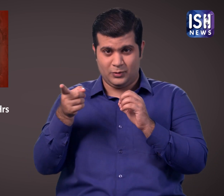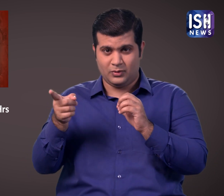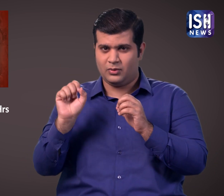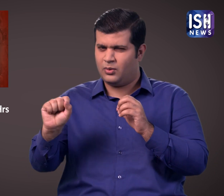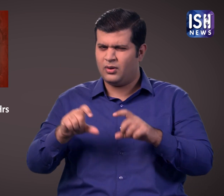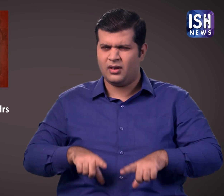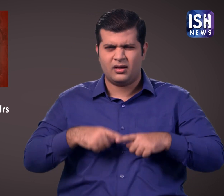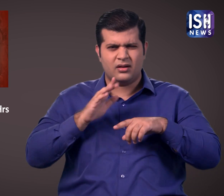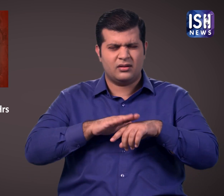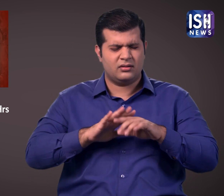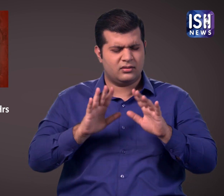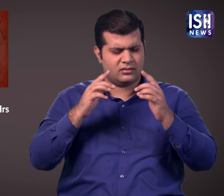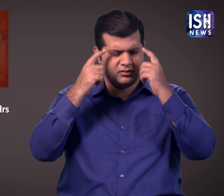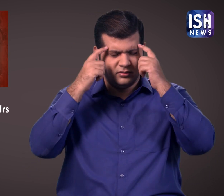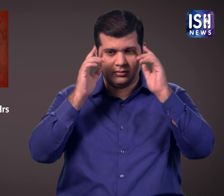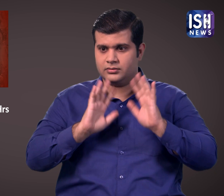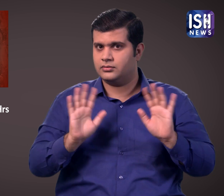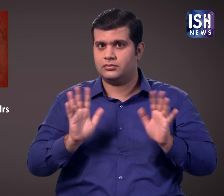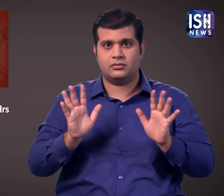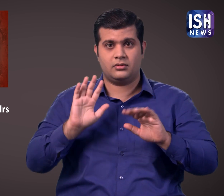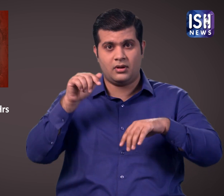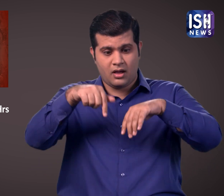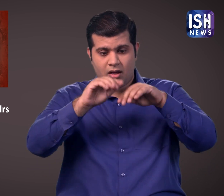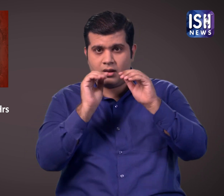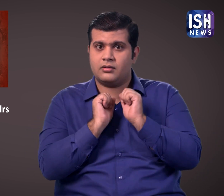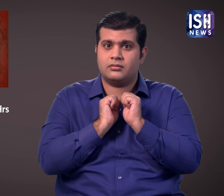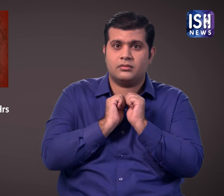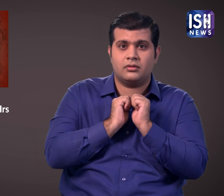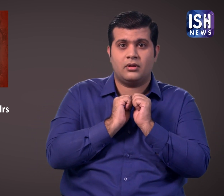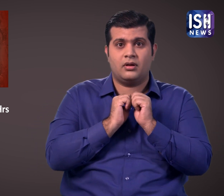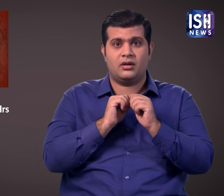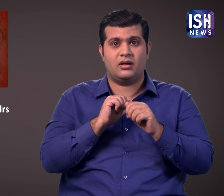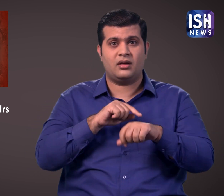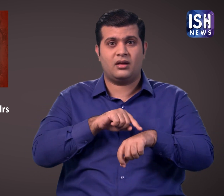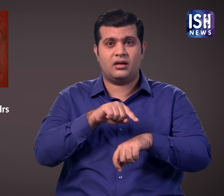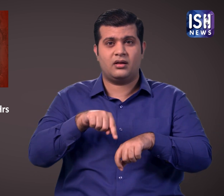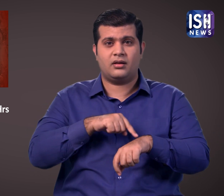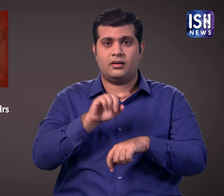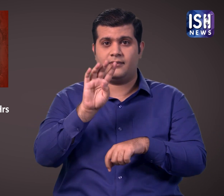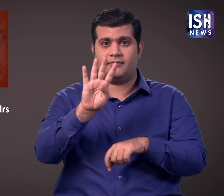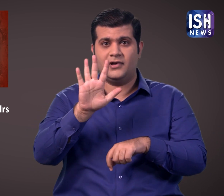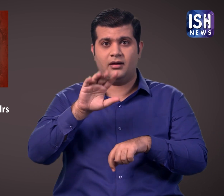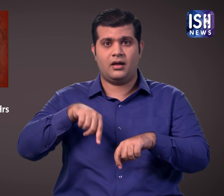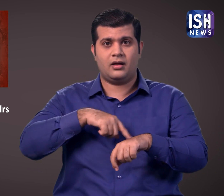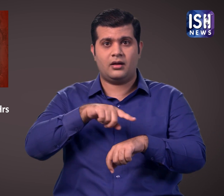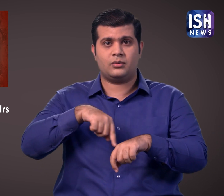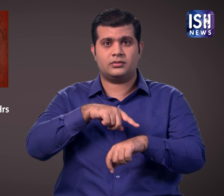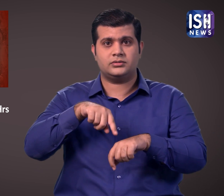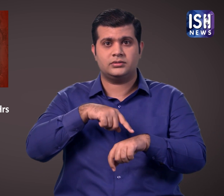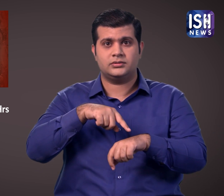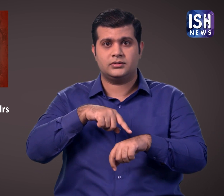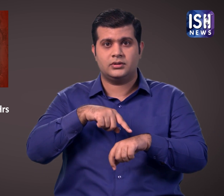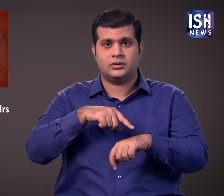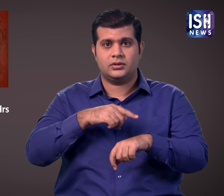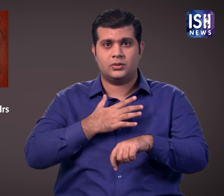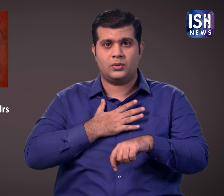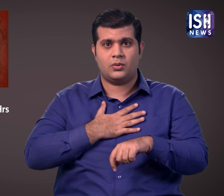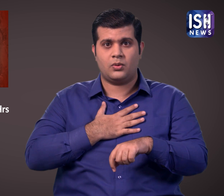हालाकि ये काम आसान नहीं था बाबू के लिए बहुत मुश्किल था वो 45 घंटे तक